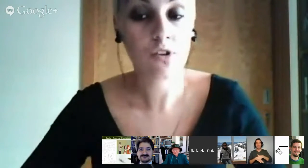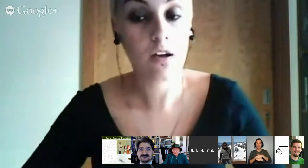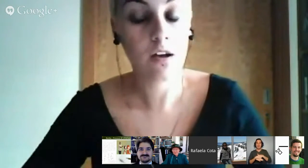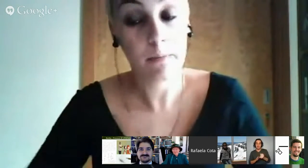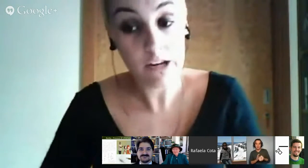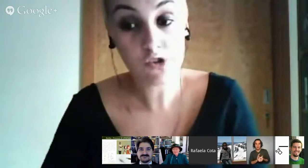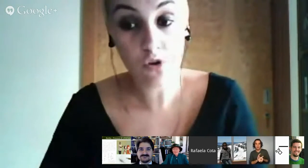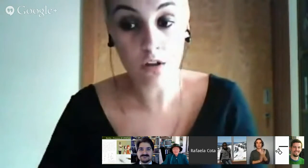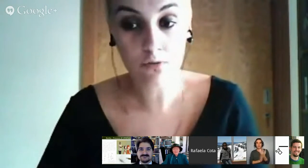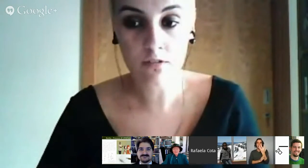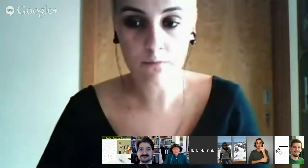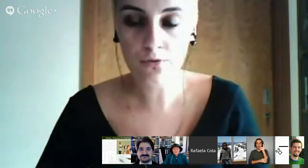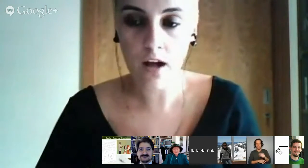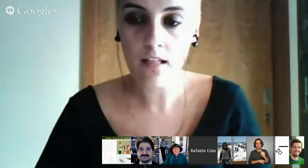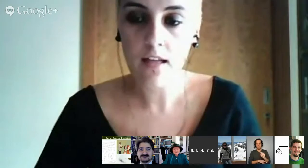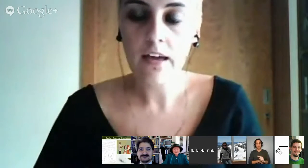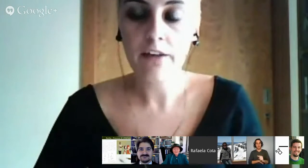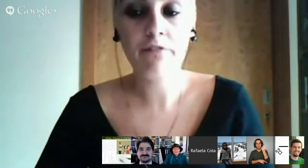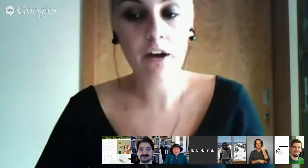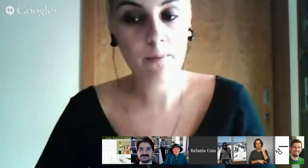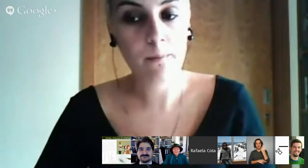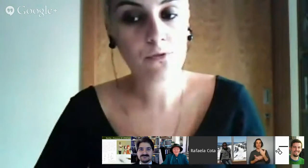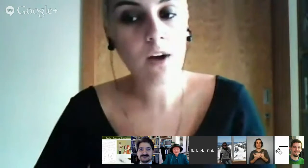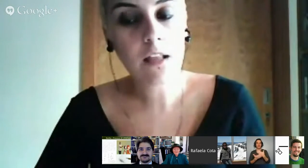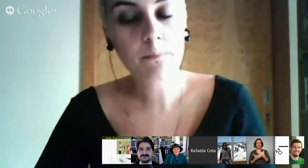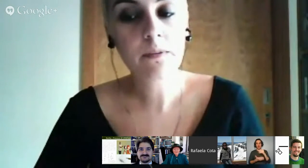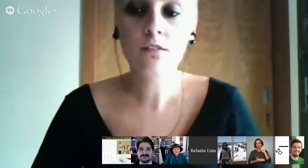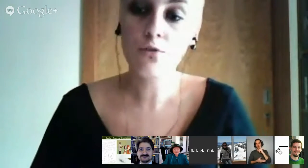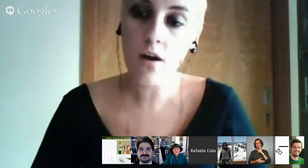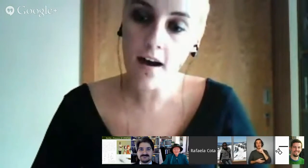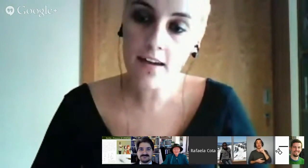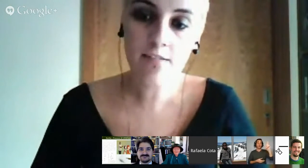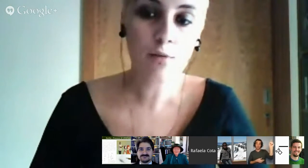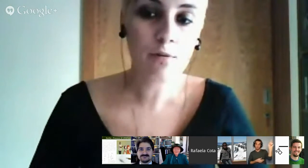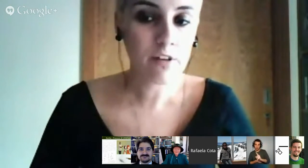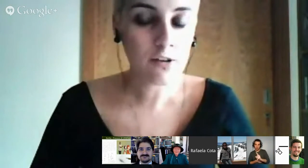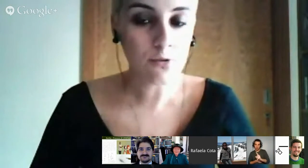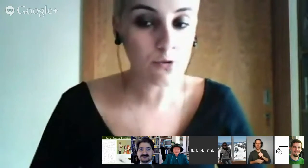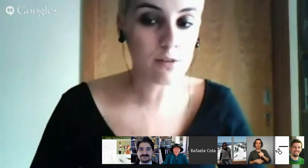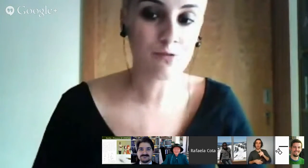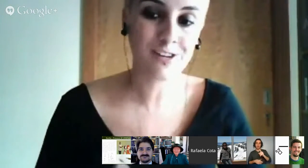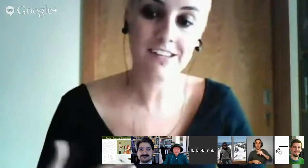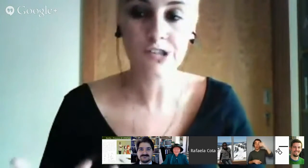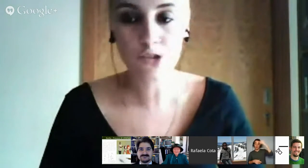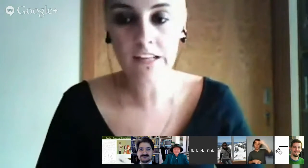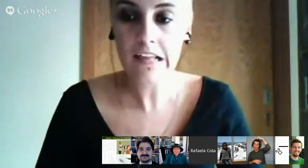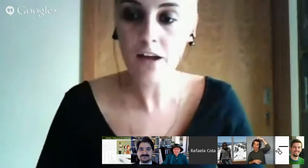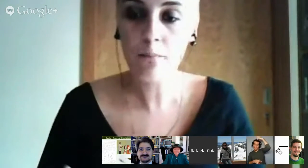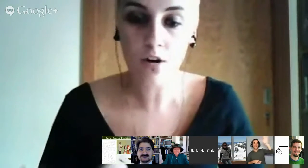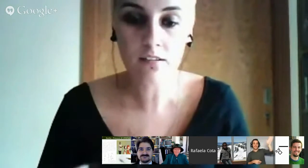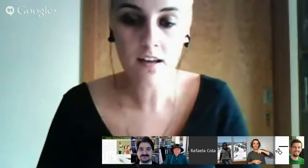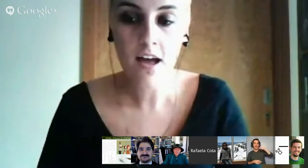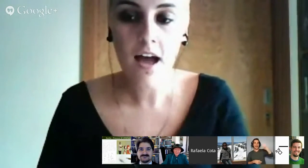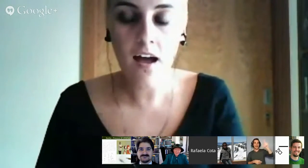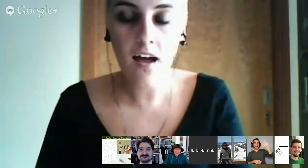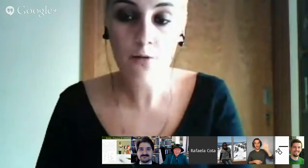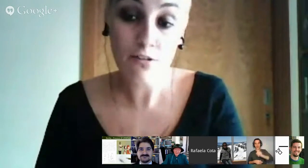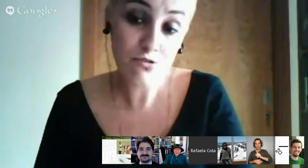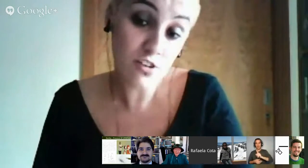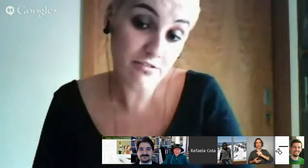a primeira escola de surdes em Portugal e veio para Portugal a pedido de um rei que tinha uma filha surda. Portanto, esta história até reporta é quase uma história